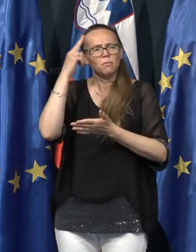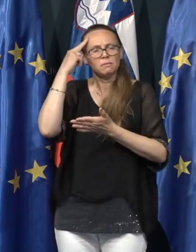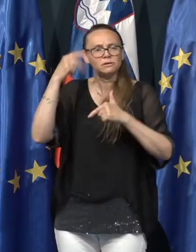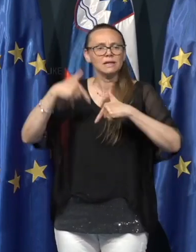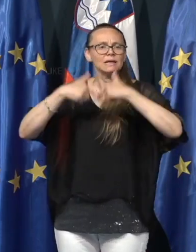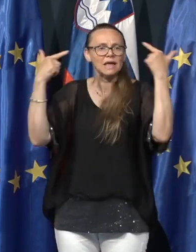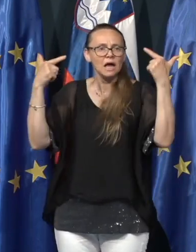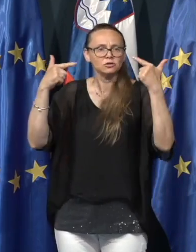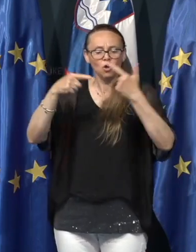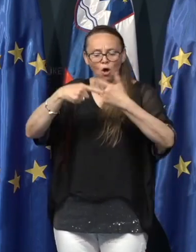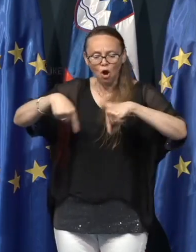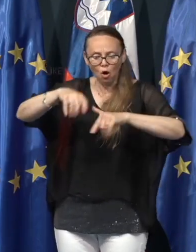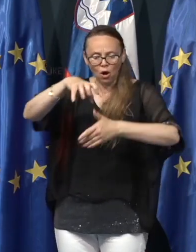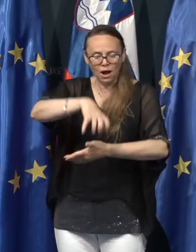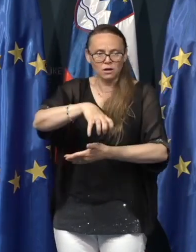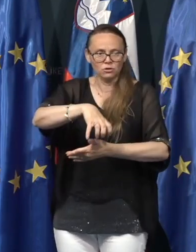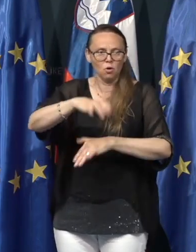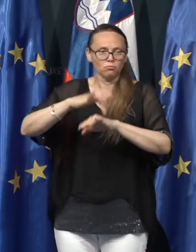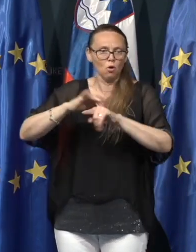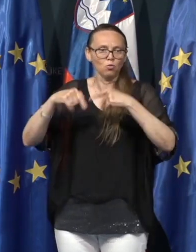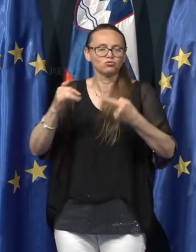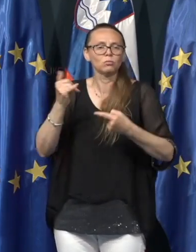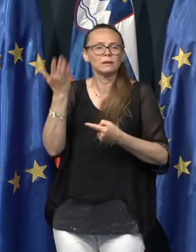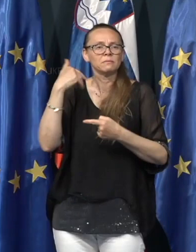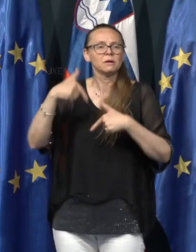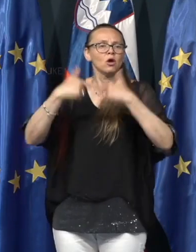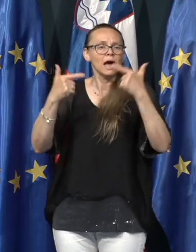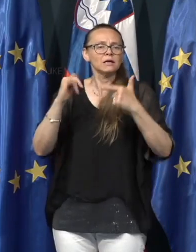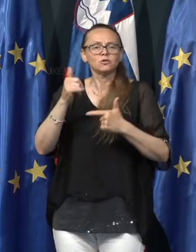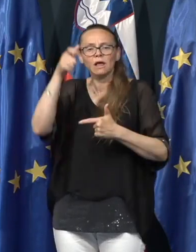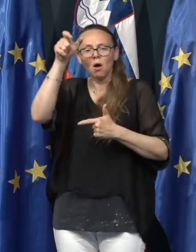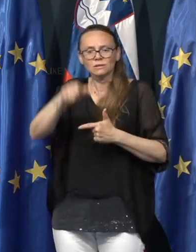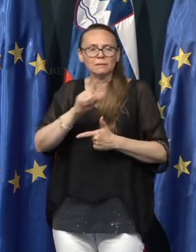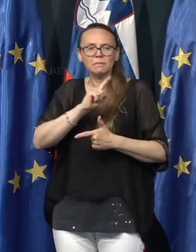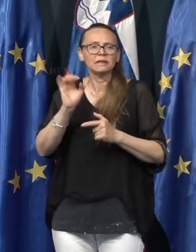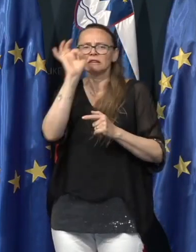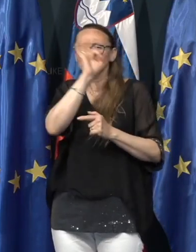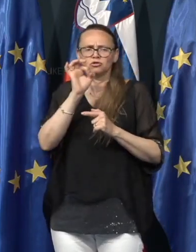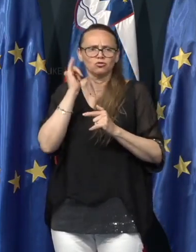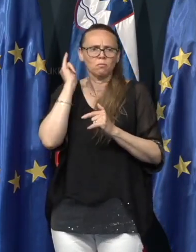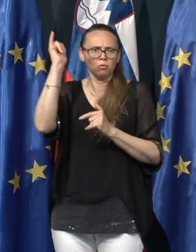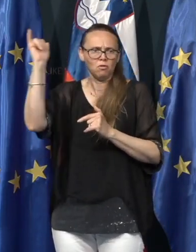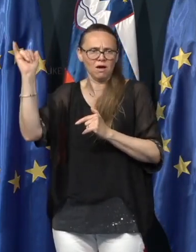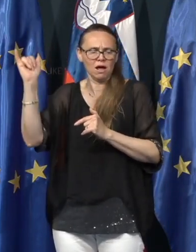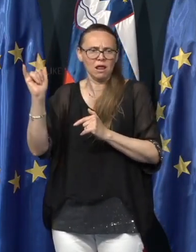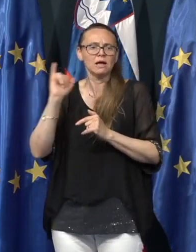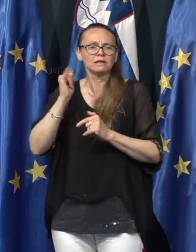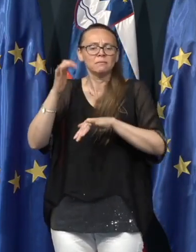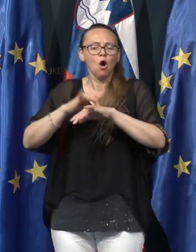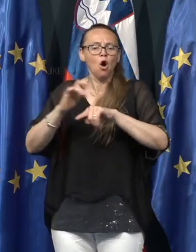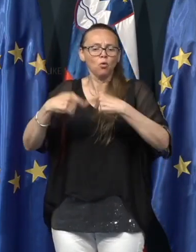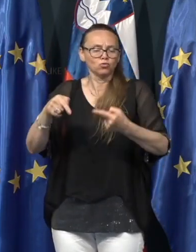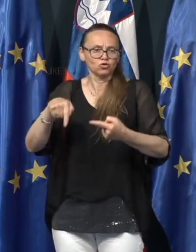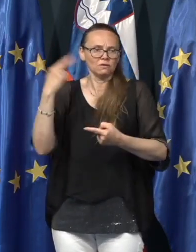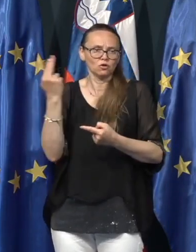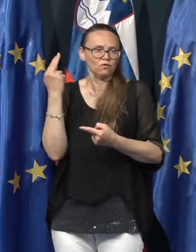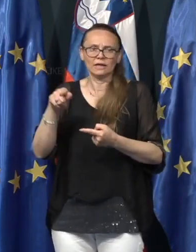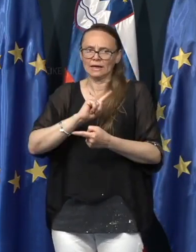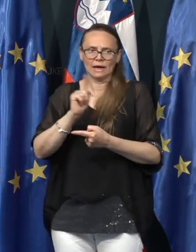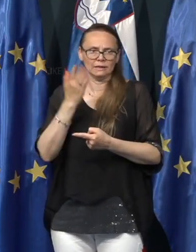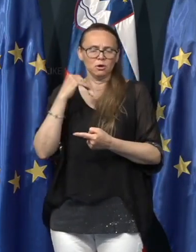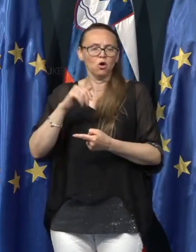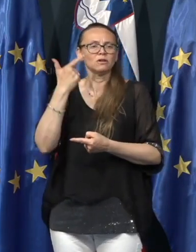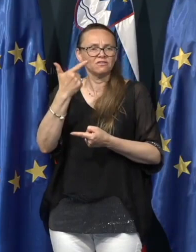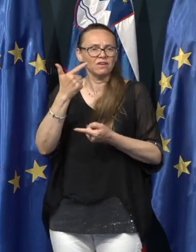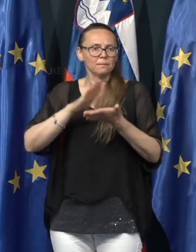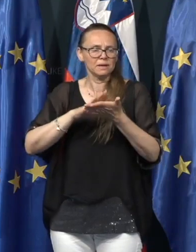jasno lokalno okužbo, torej, da bi bilo jasno, da oseba njeni kjer potovali in da bi se okužila v Sloveniji. Tega ni bilo. Pri dveh primirih je bila